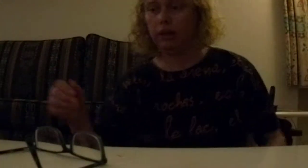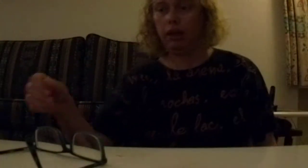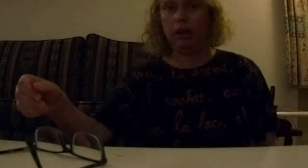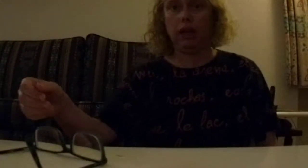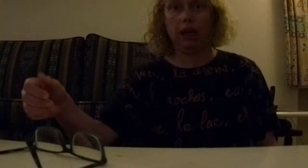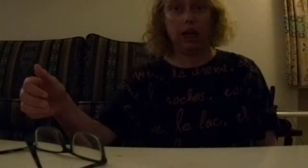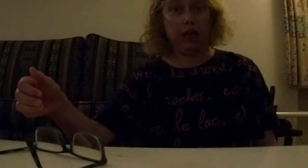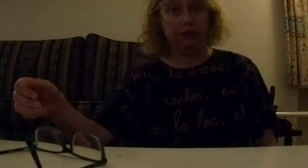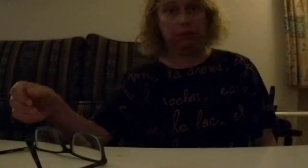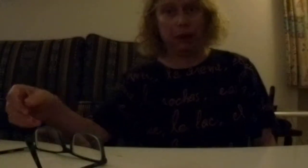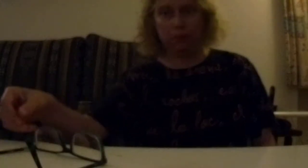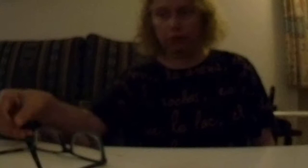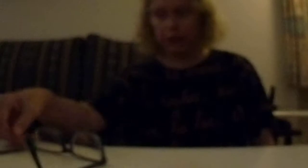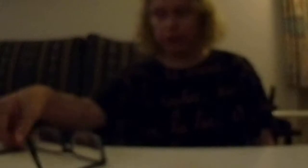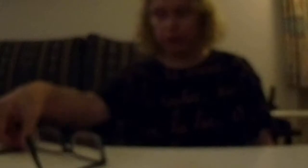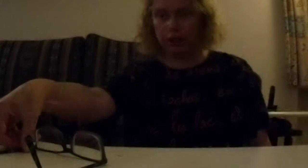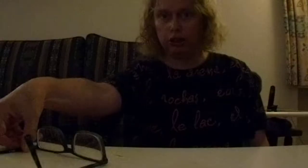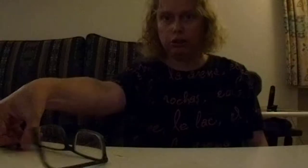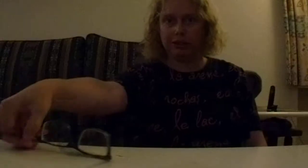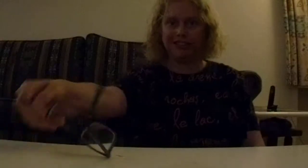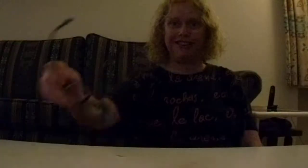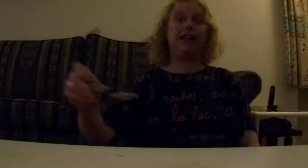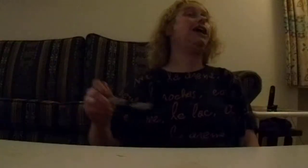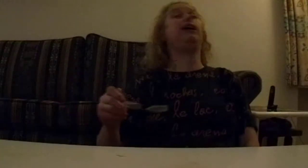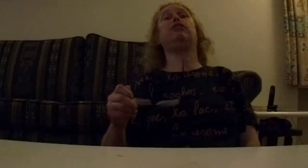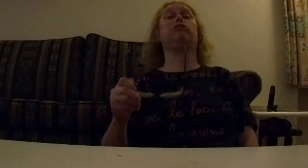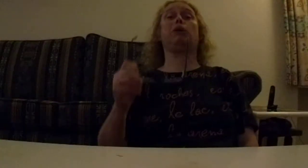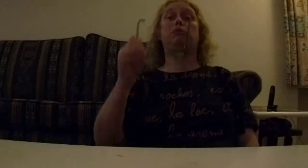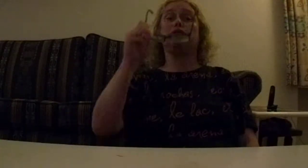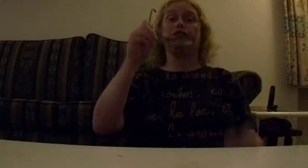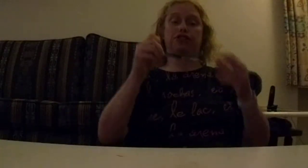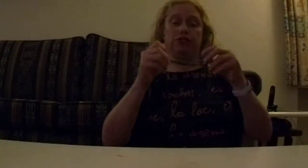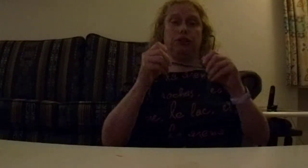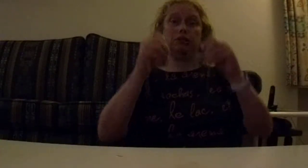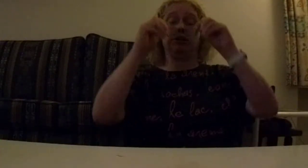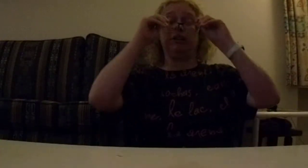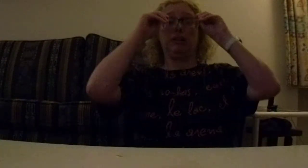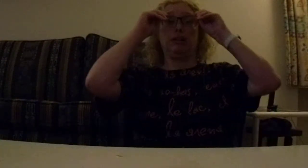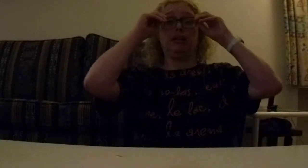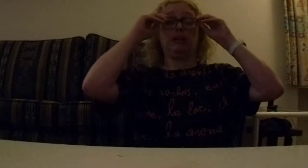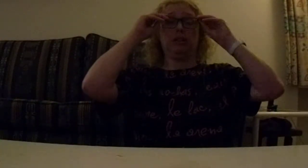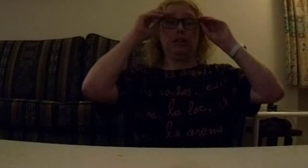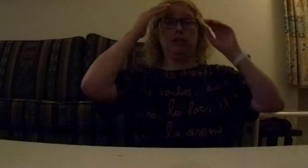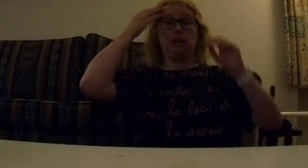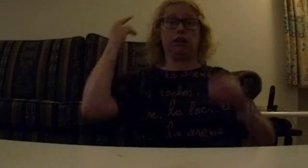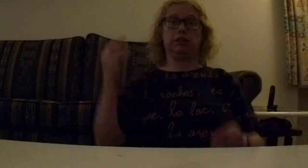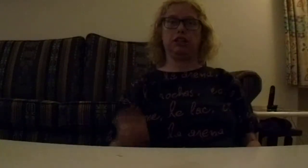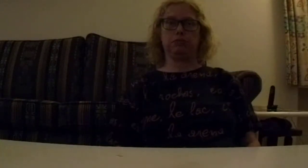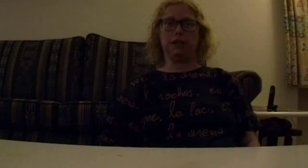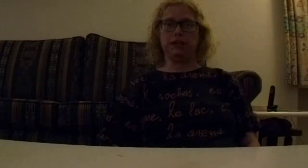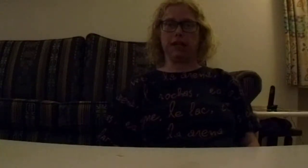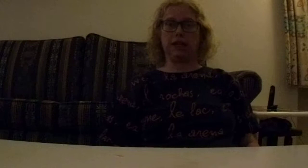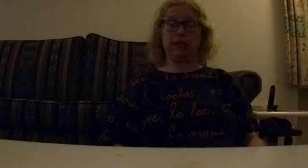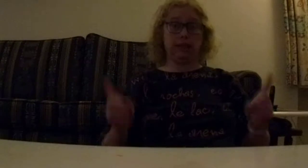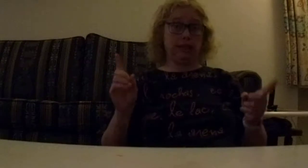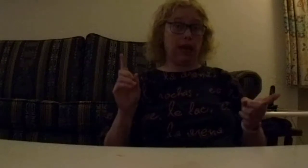even mijn professor look even mijn professor look zo dat is beter hè ja